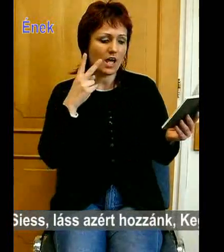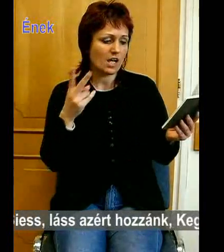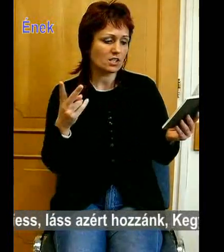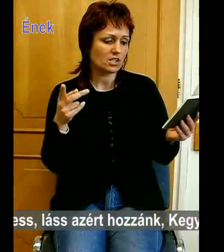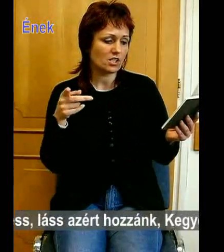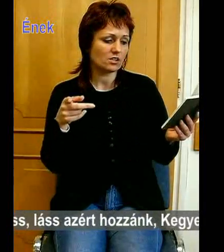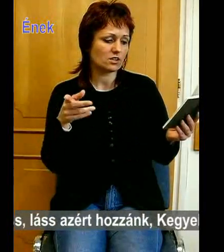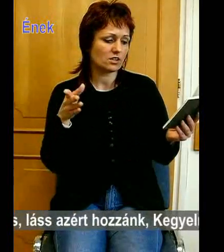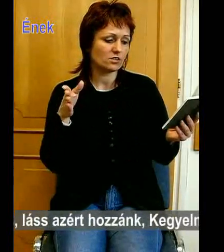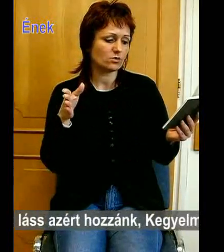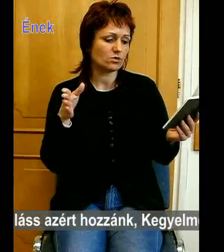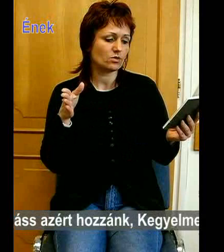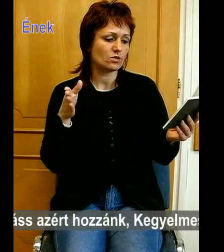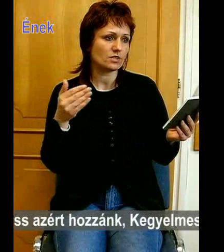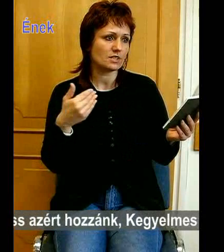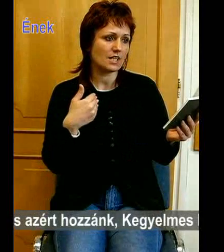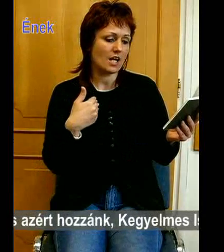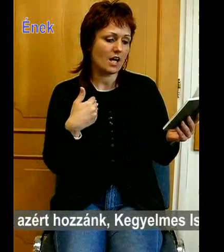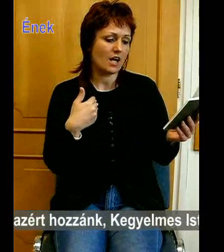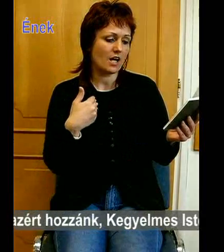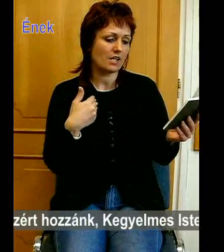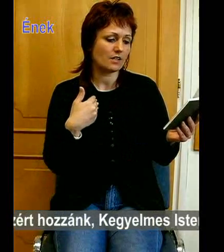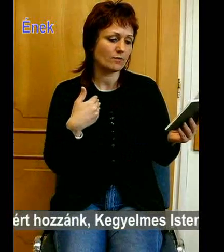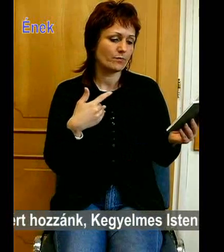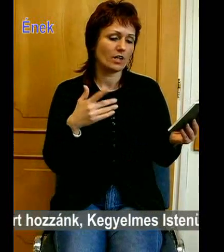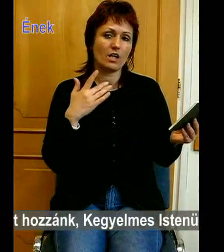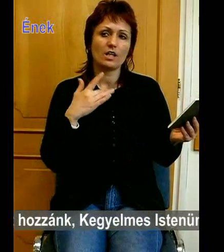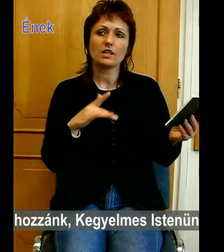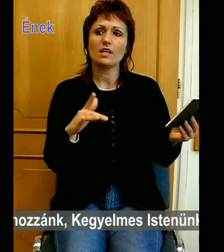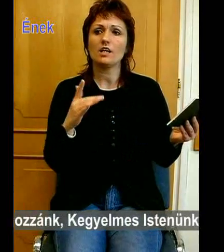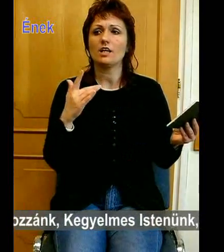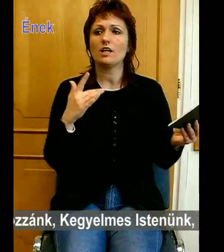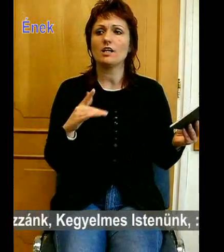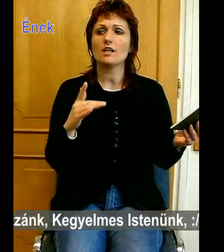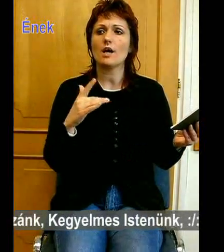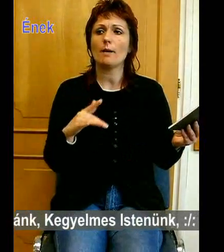Sosanyú sárúkkal, és mélyen